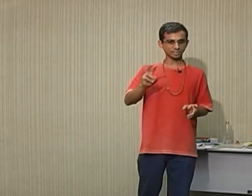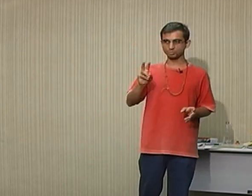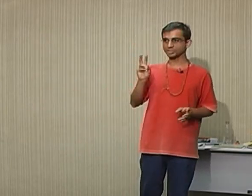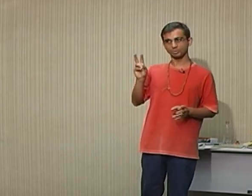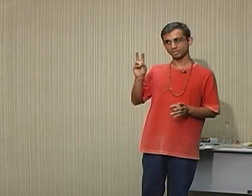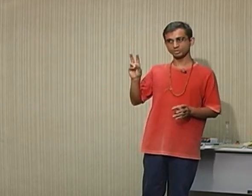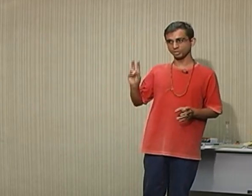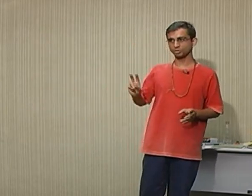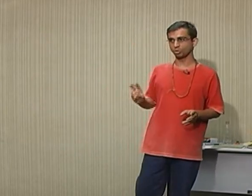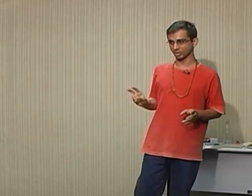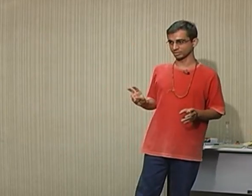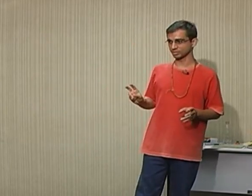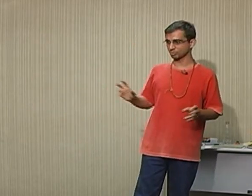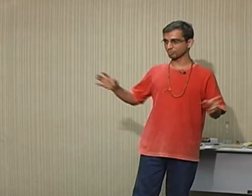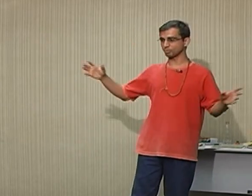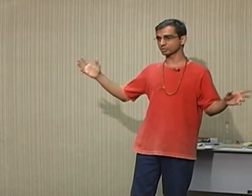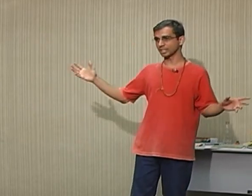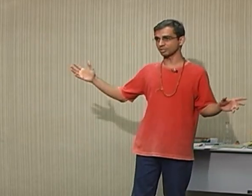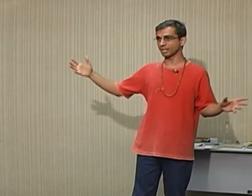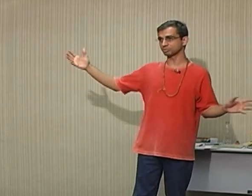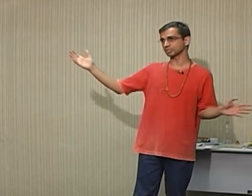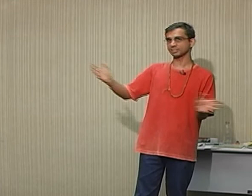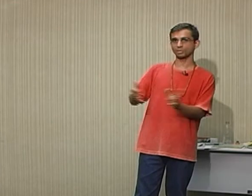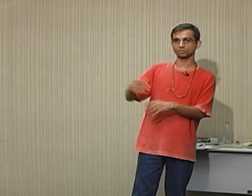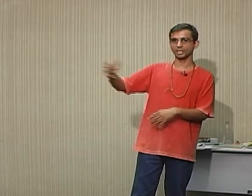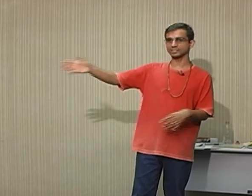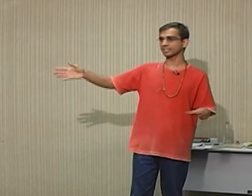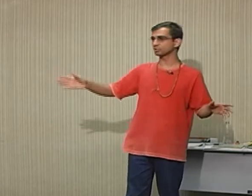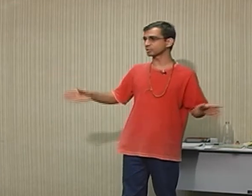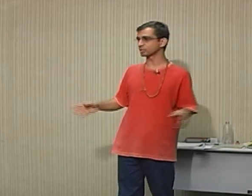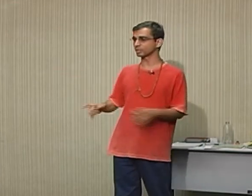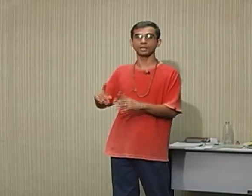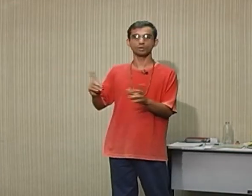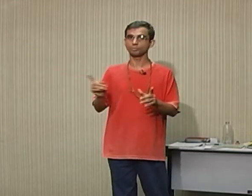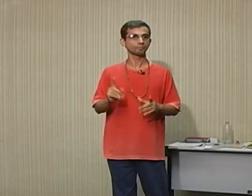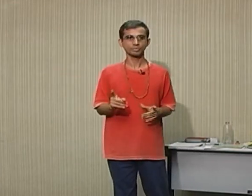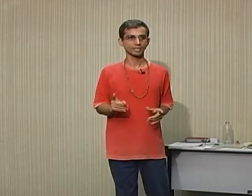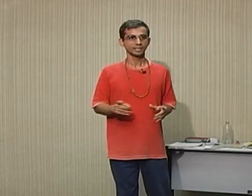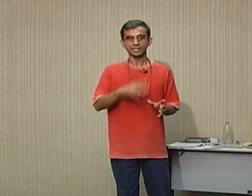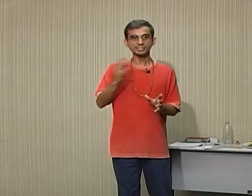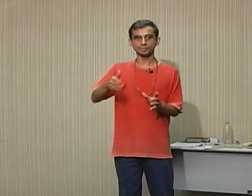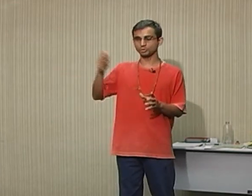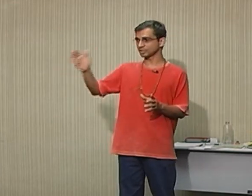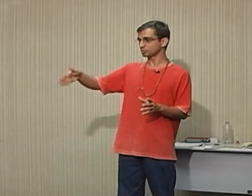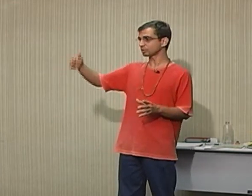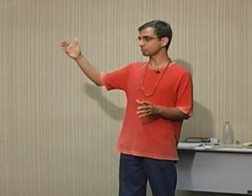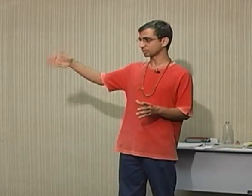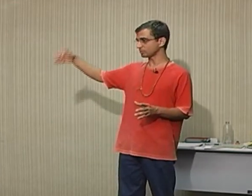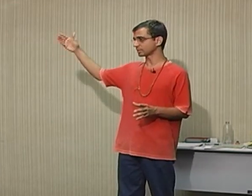por semana não são à toa, já me propuseram, ah, 64 horas você dá em duas semanas? Não. Esse amadurecimento é fundamental,